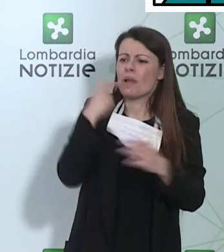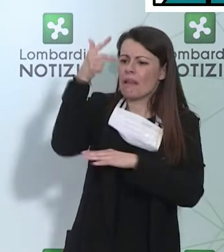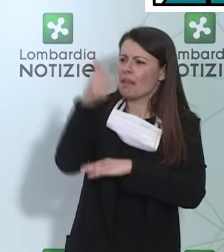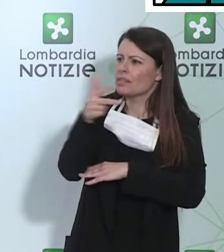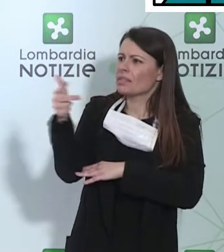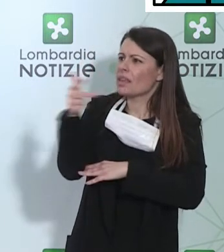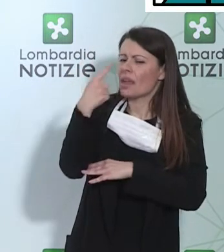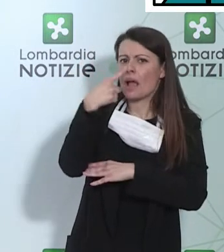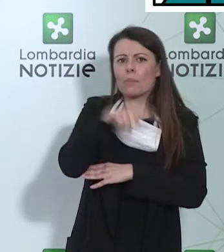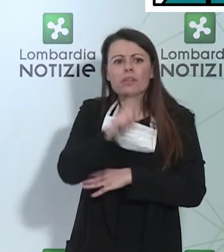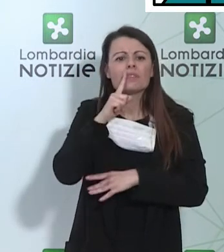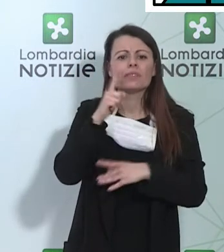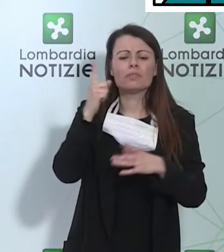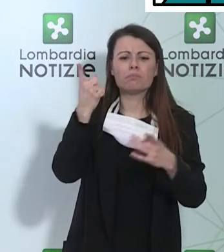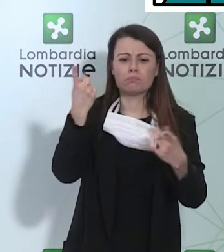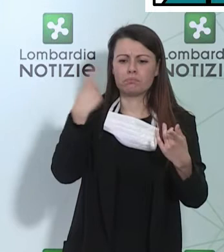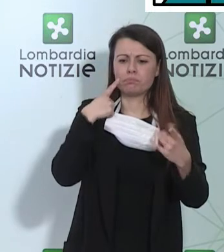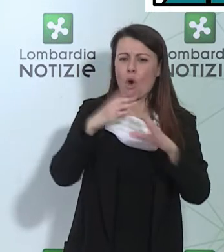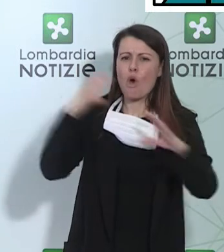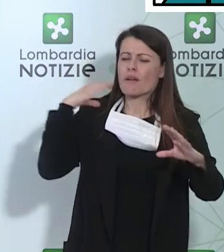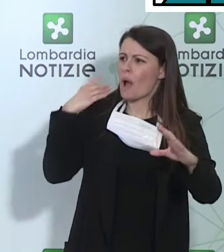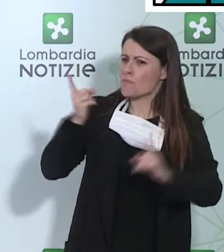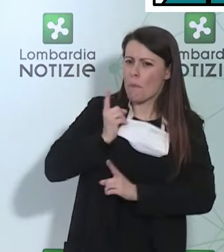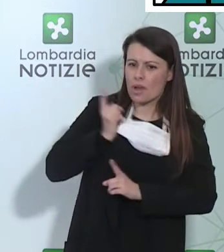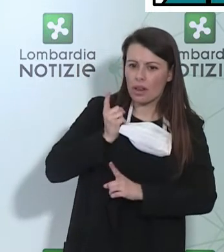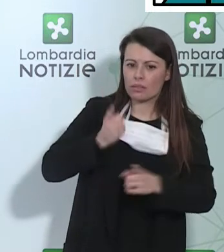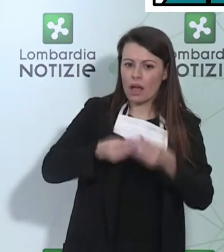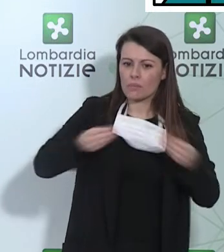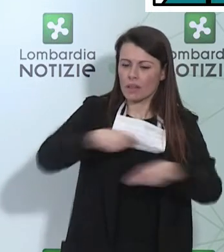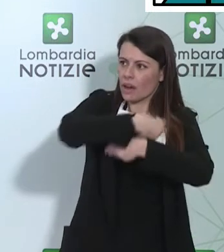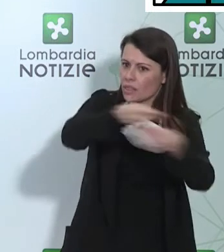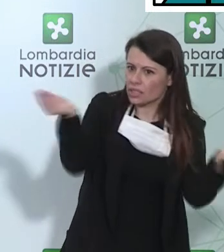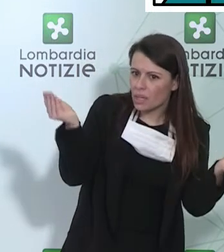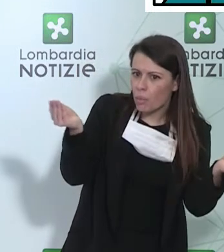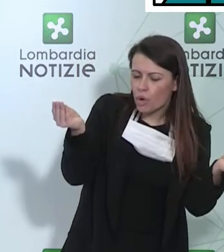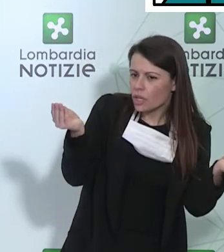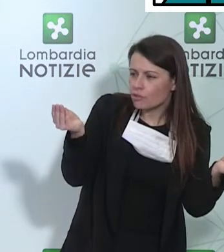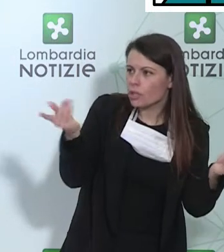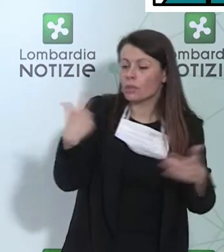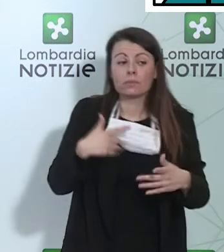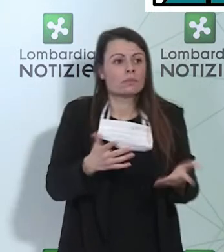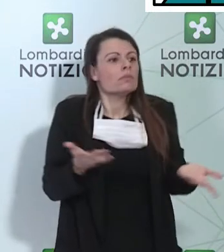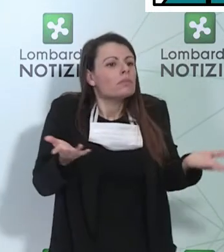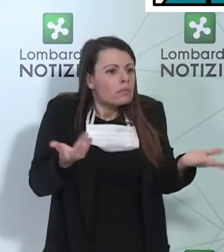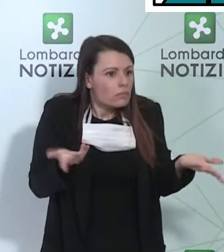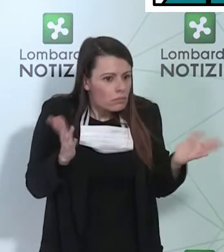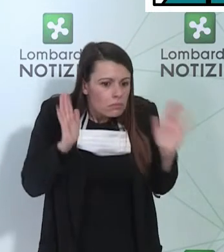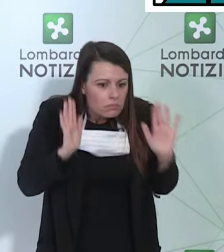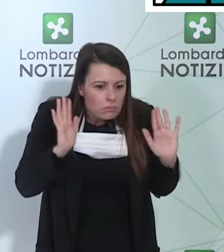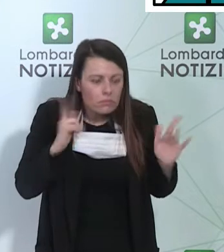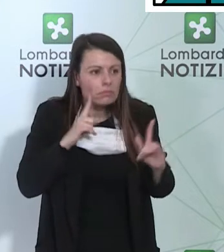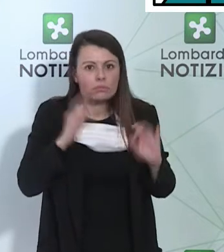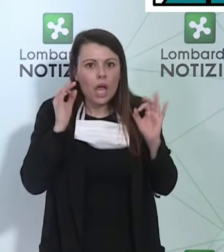camion dei militari che distribuiscono materiale? Io, guardi, per carità, credo